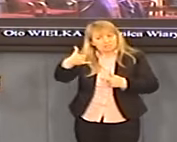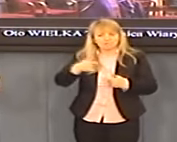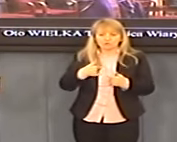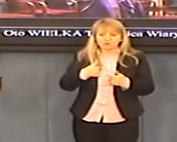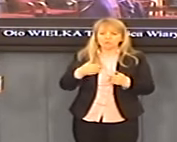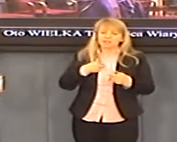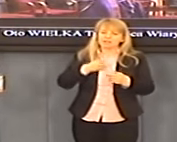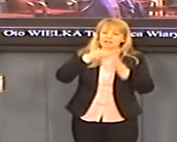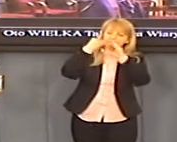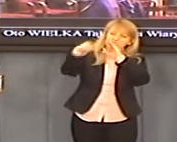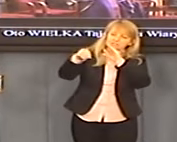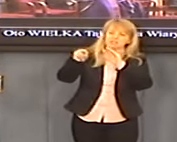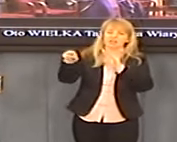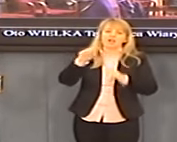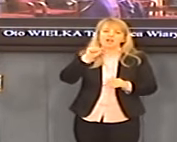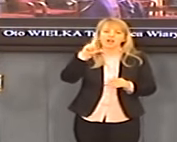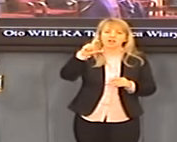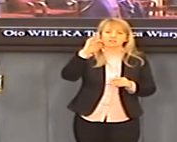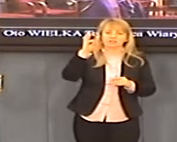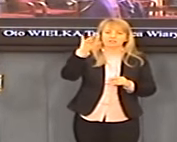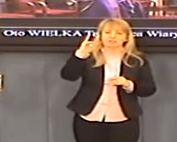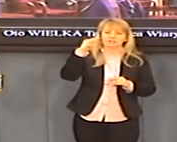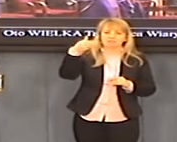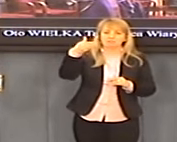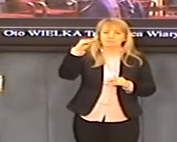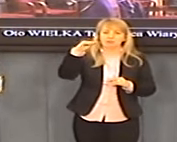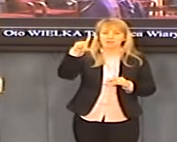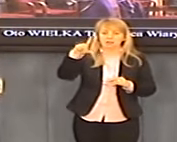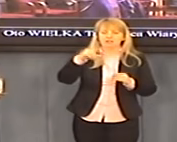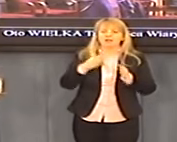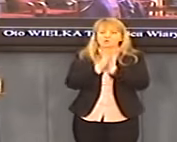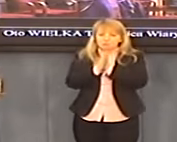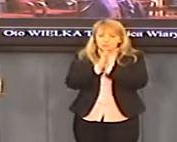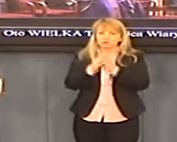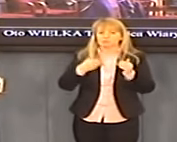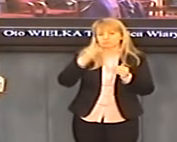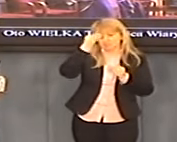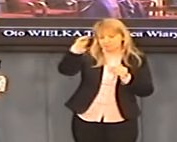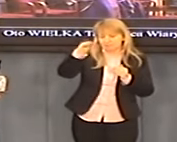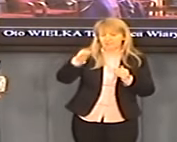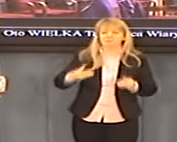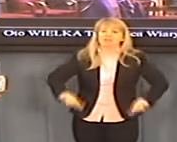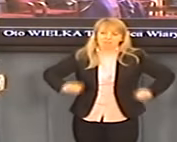otrzymasz. Dowolny smak zdobędę dla ciebie nawet w całodobowych delikatesach. Zdrowie. Jego zdrowie również.